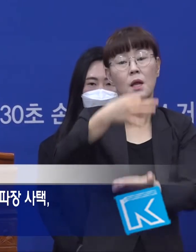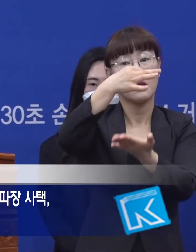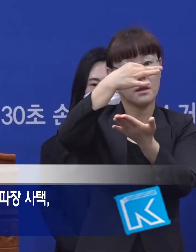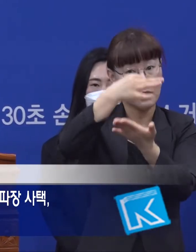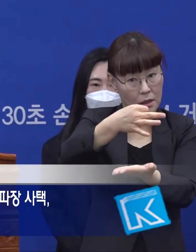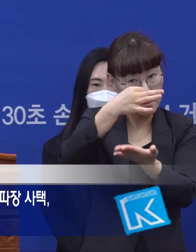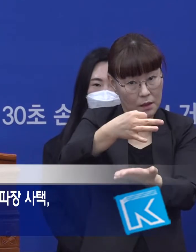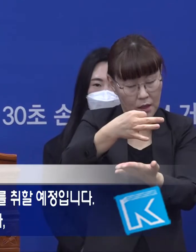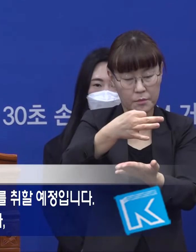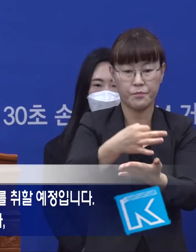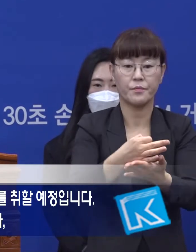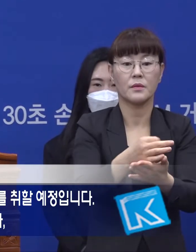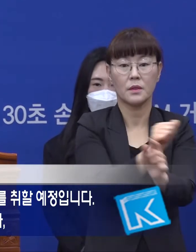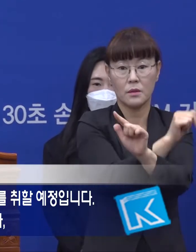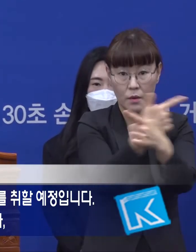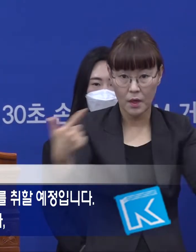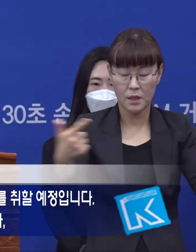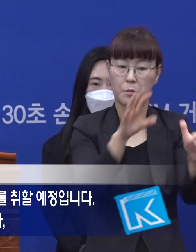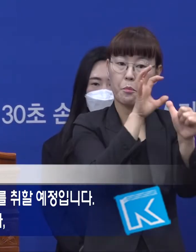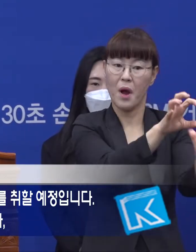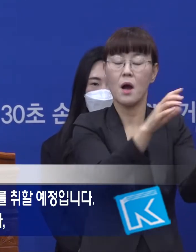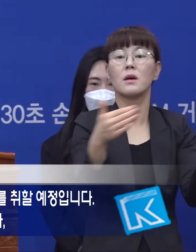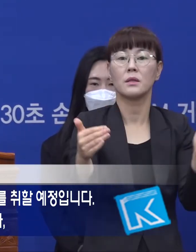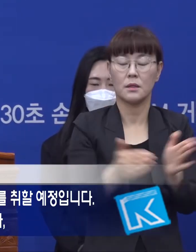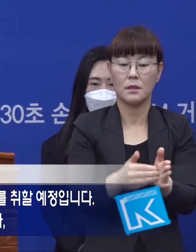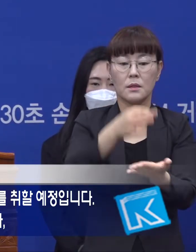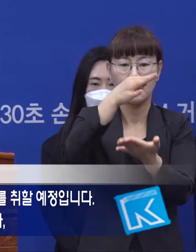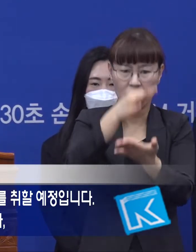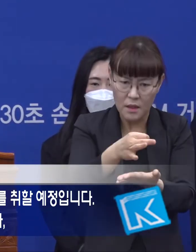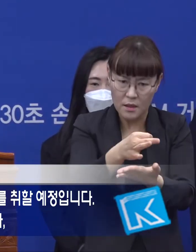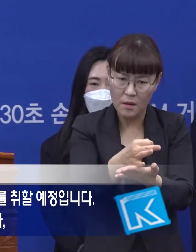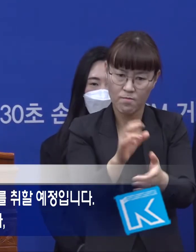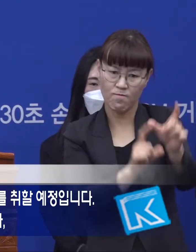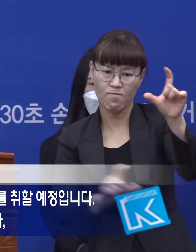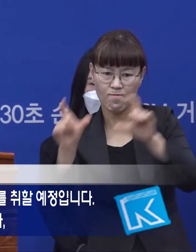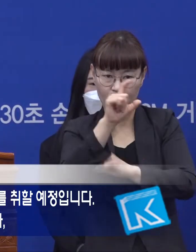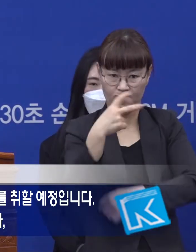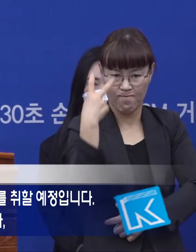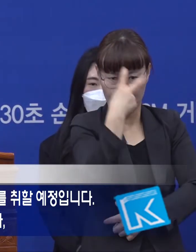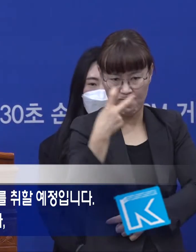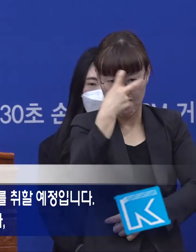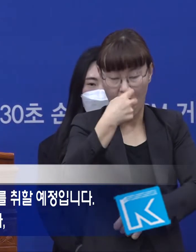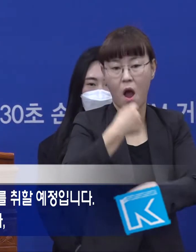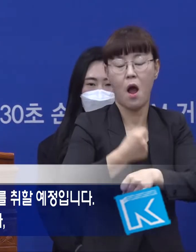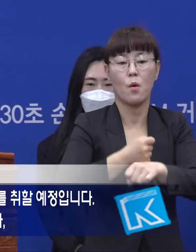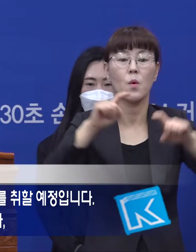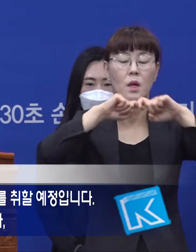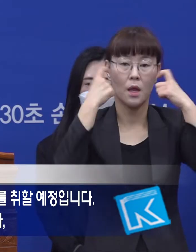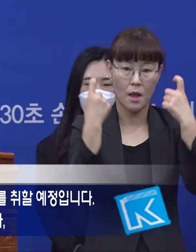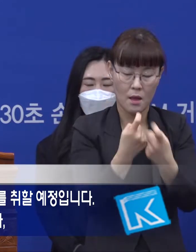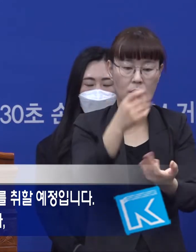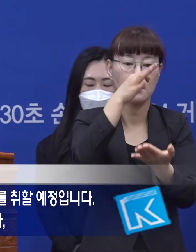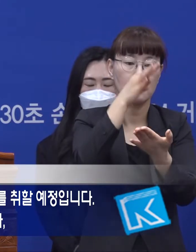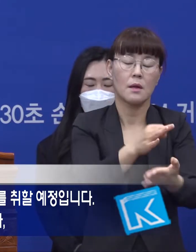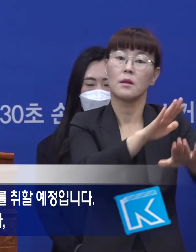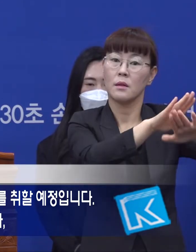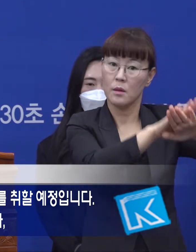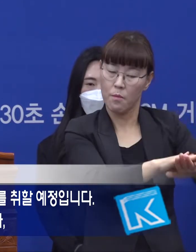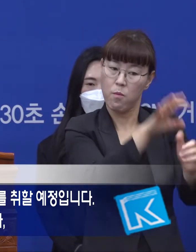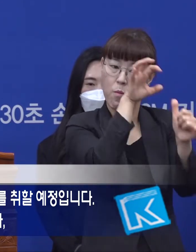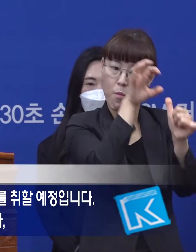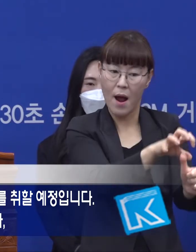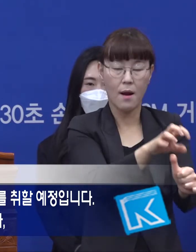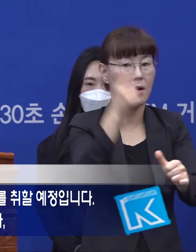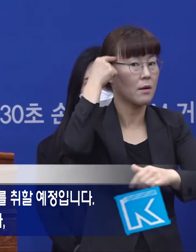채권 일부 등입니다. 향후에도 이들의 재산을 계속 추적하여 민사상 재산 보존 조치를 취할